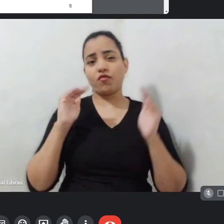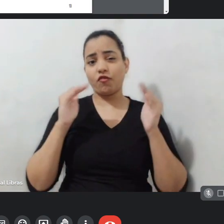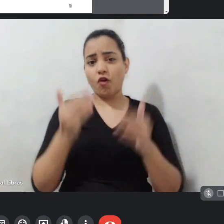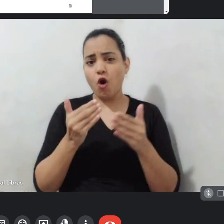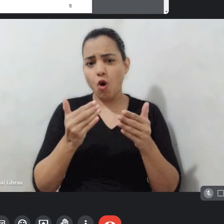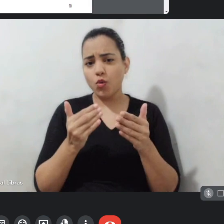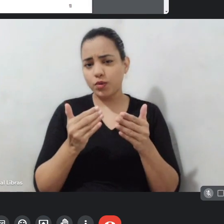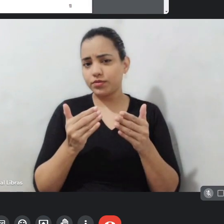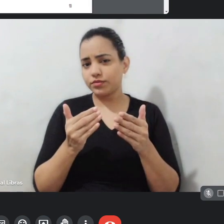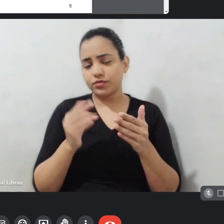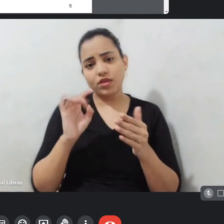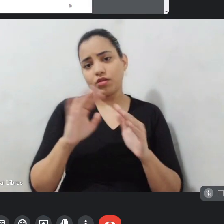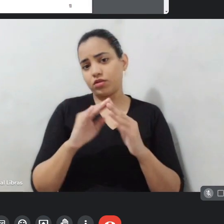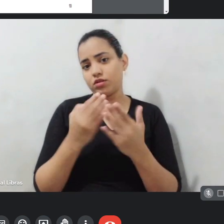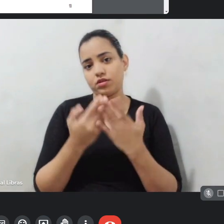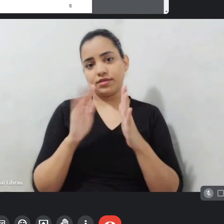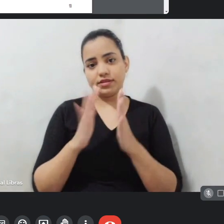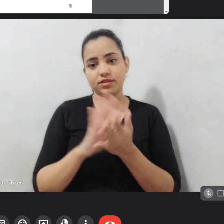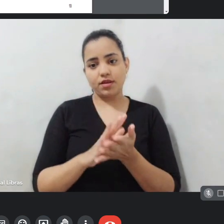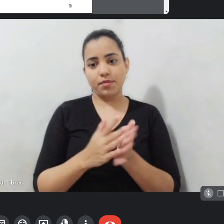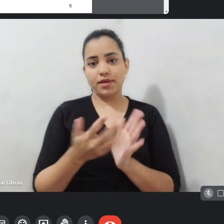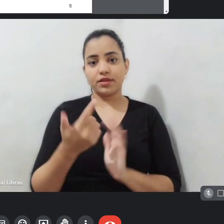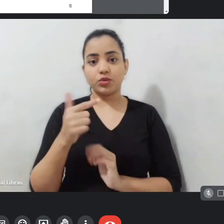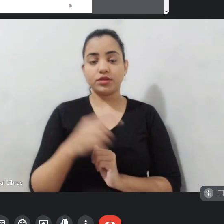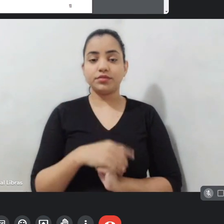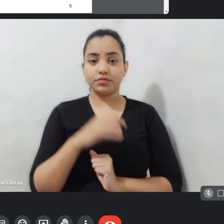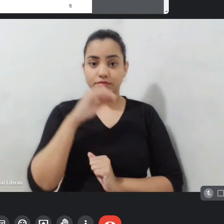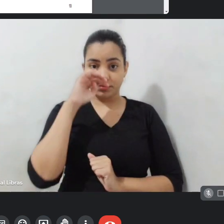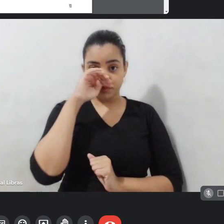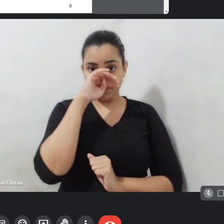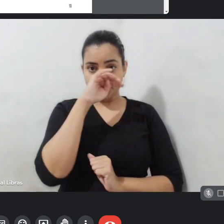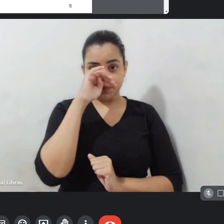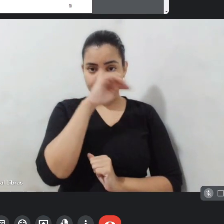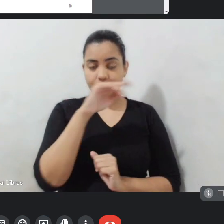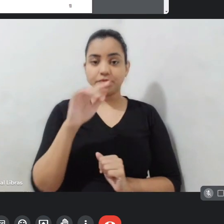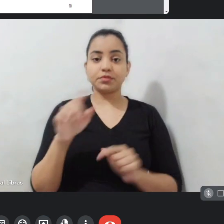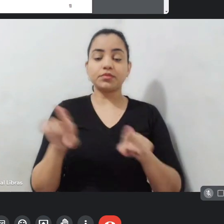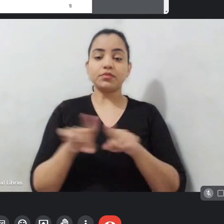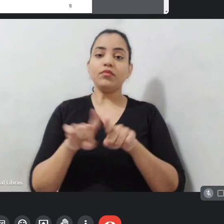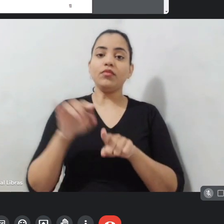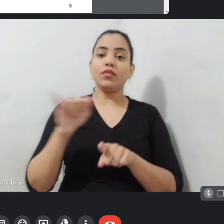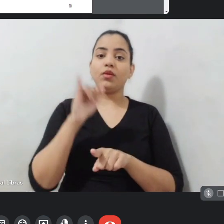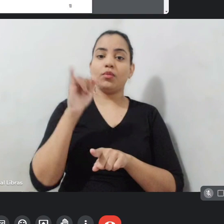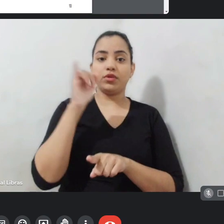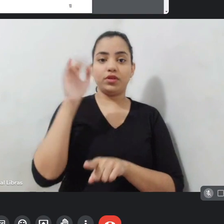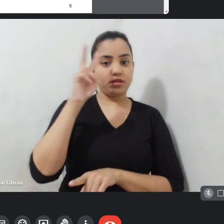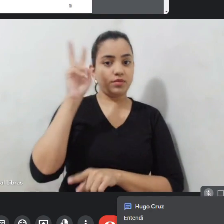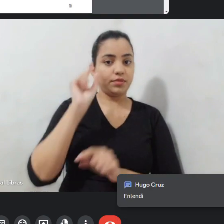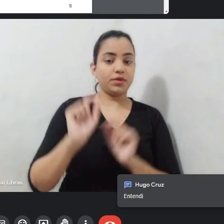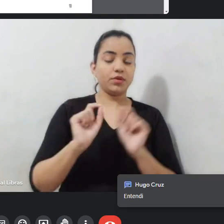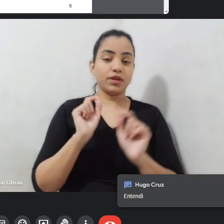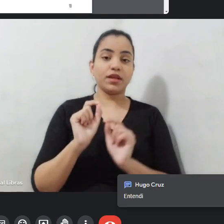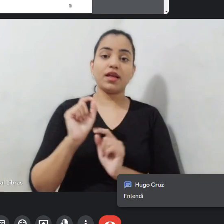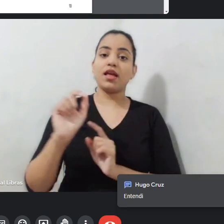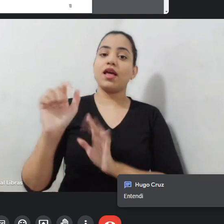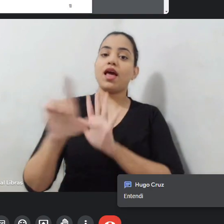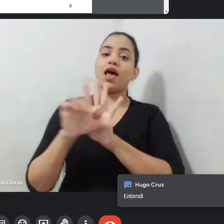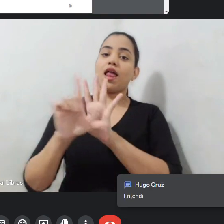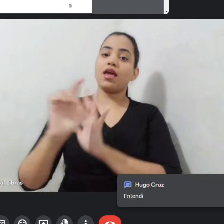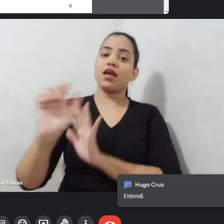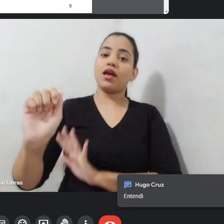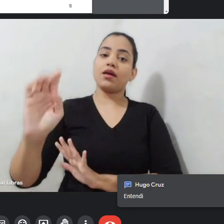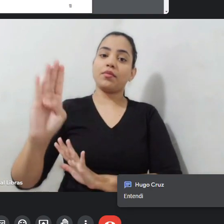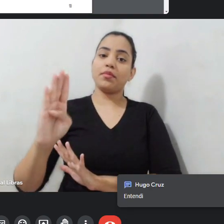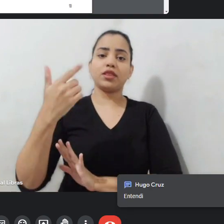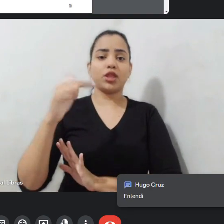gente, é importante lembrar que a áudio em branco ela não tem esse recorte de 70% para o audiovisual, certo? Então, é muito